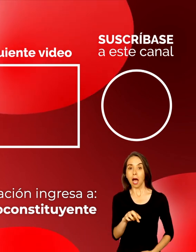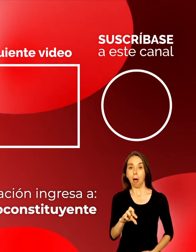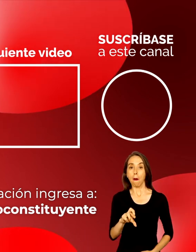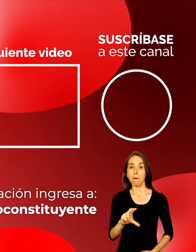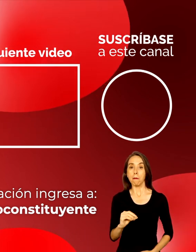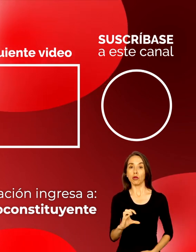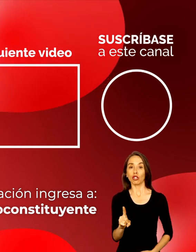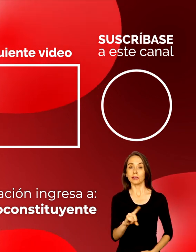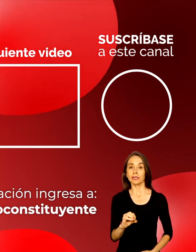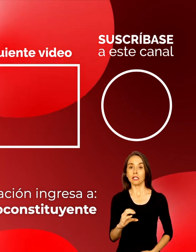constituyente.